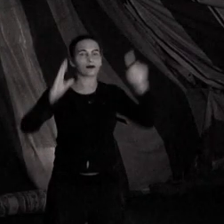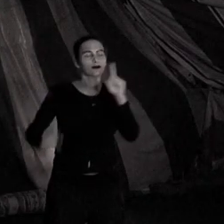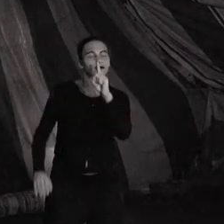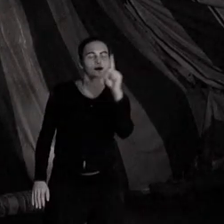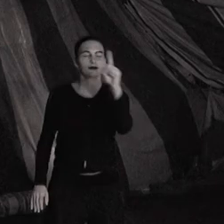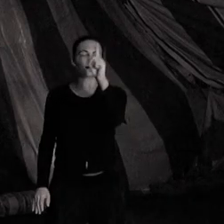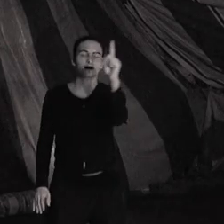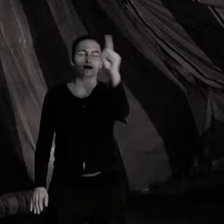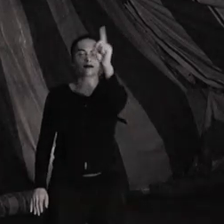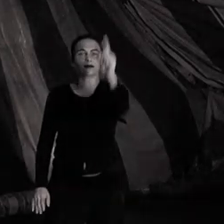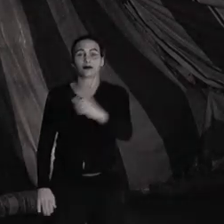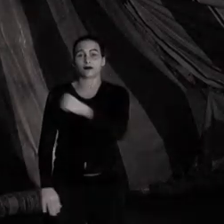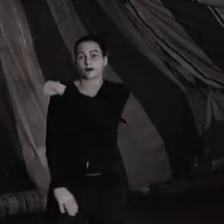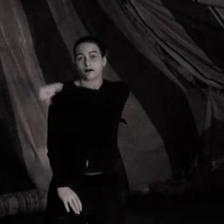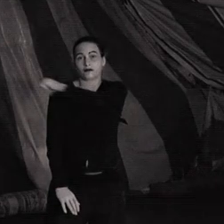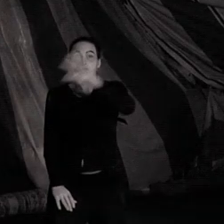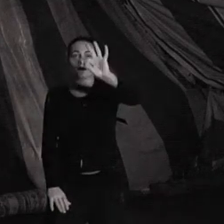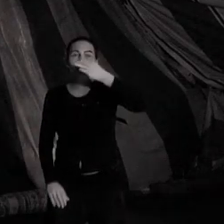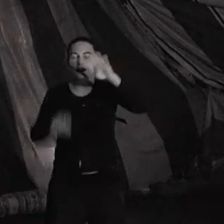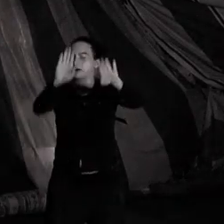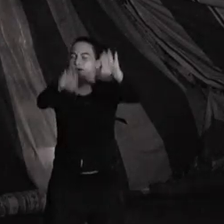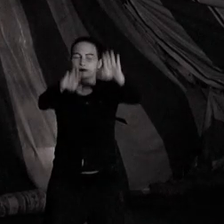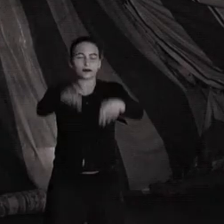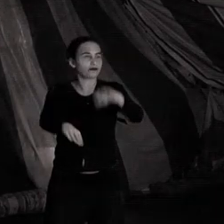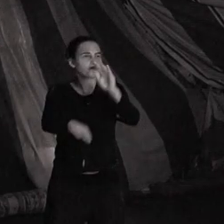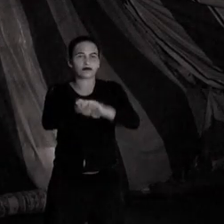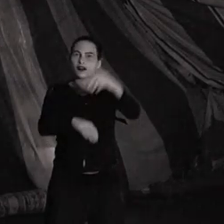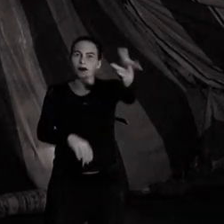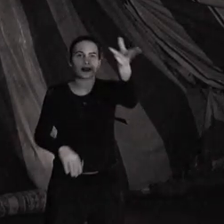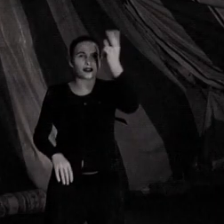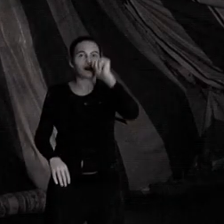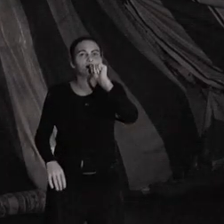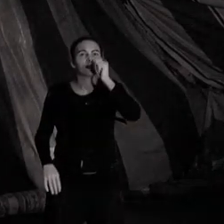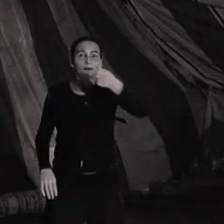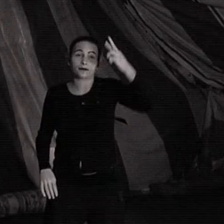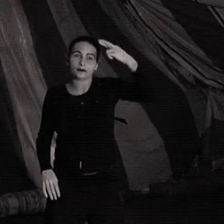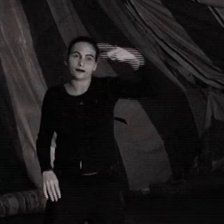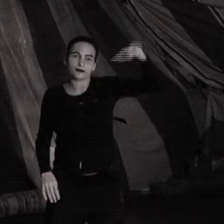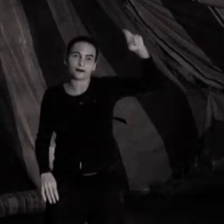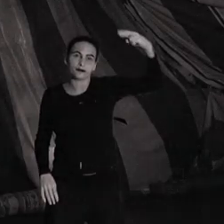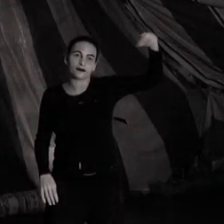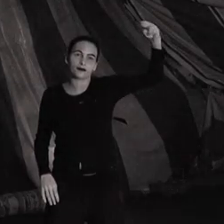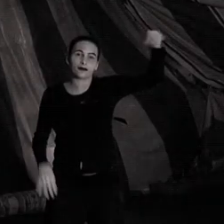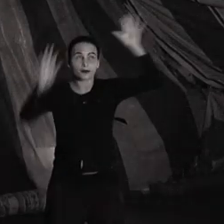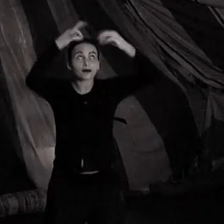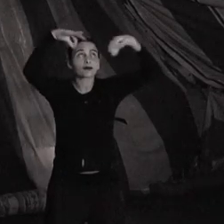Les yeux fermés, je déambule, Laurent Blanc me dit somnambule, mais lui n'a jamais bien compris, que les rêves aussi,